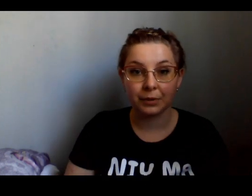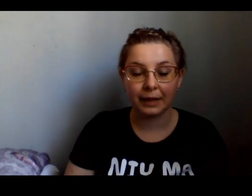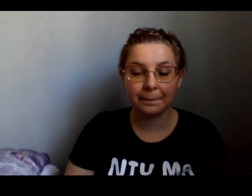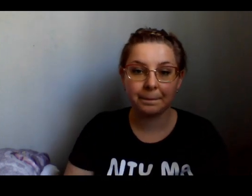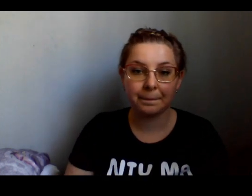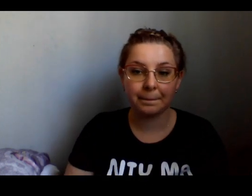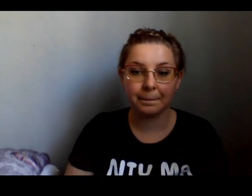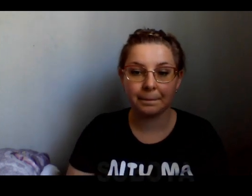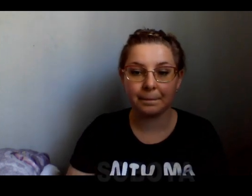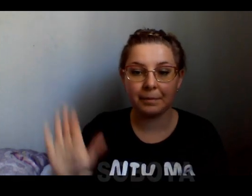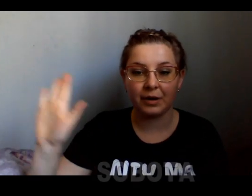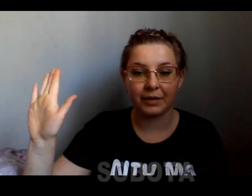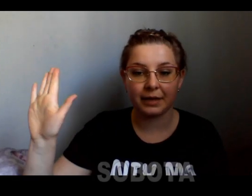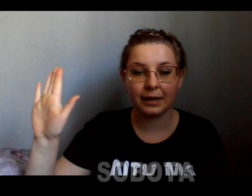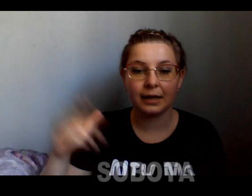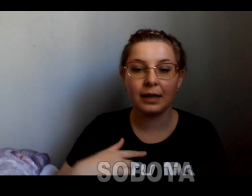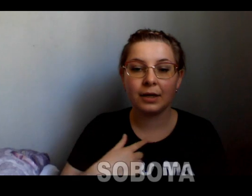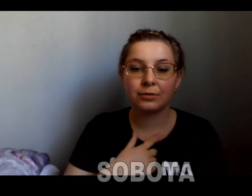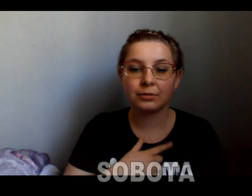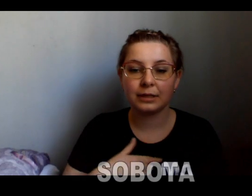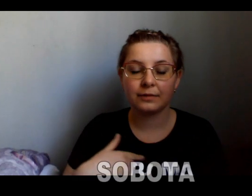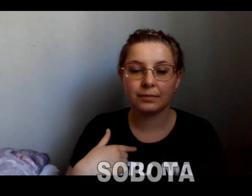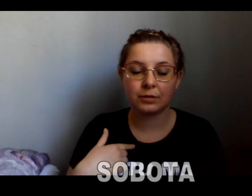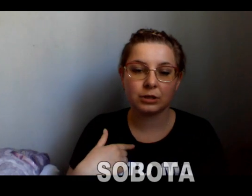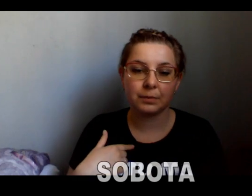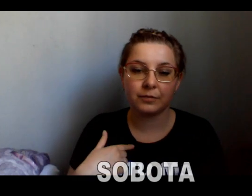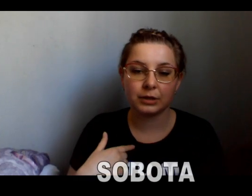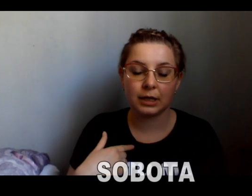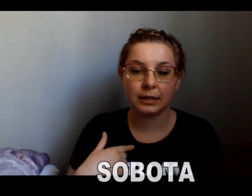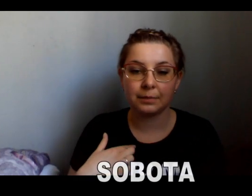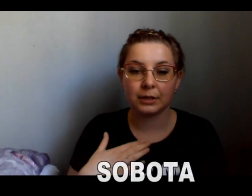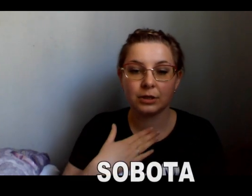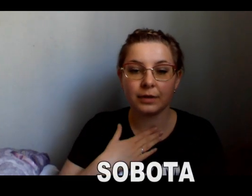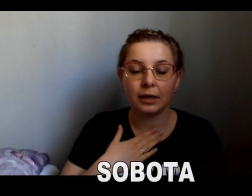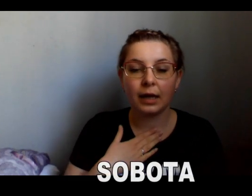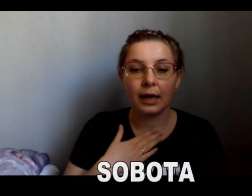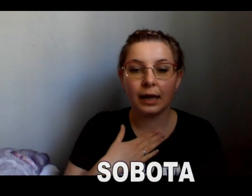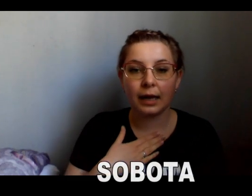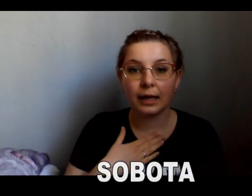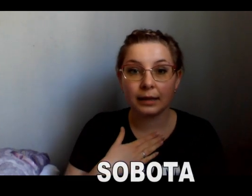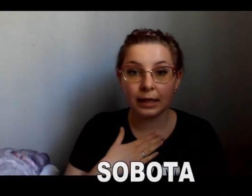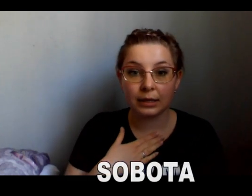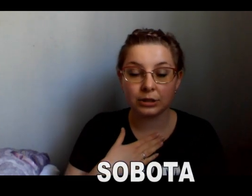Sobota. Prawa ręka. Tutaj troszkę powyżej klatki piersiowej należy